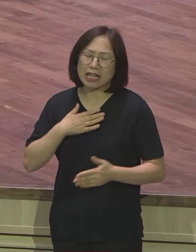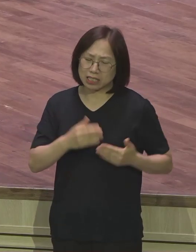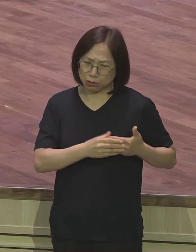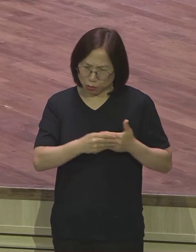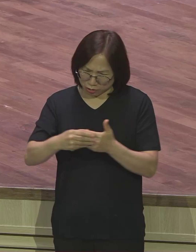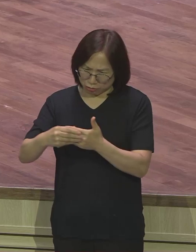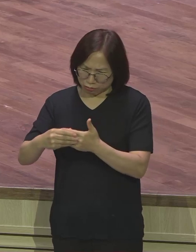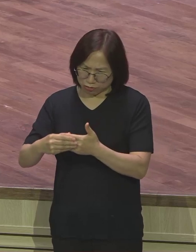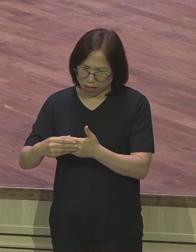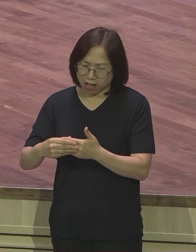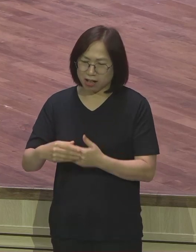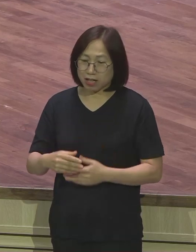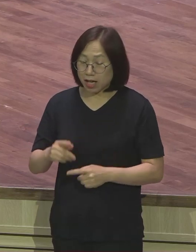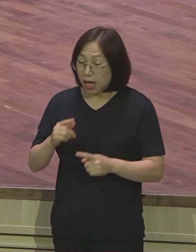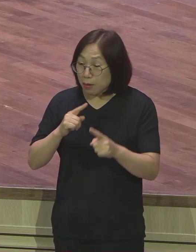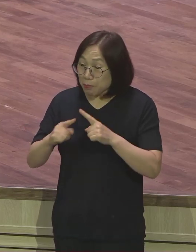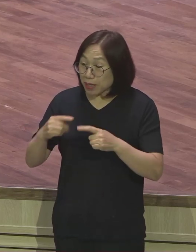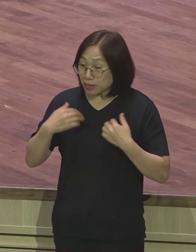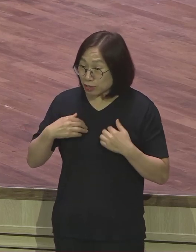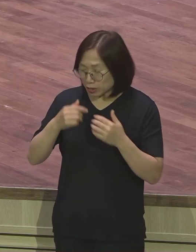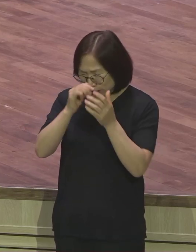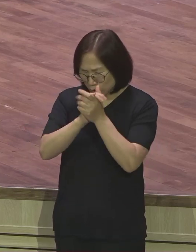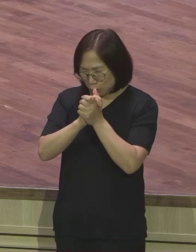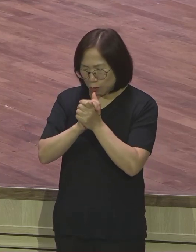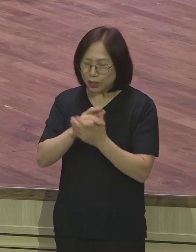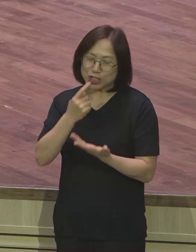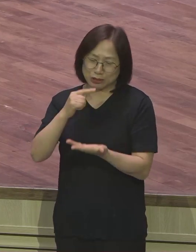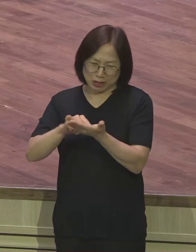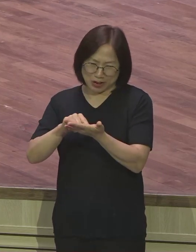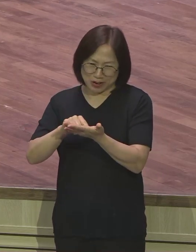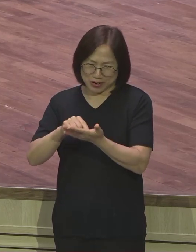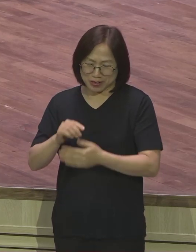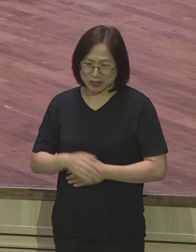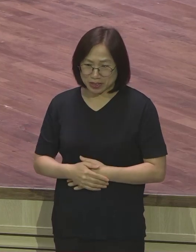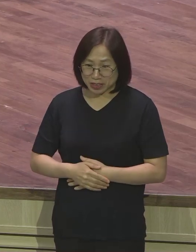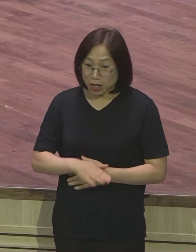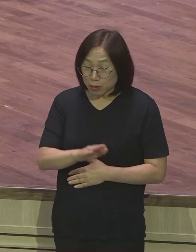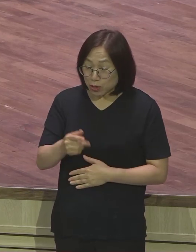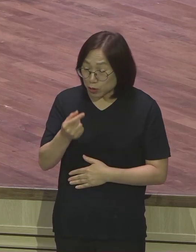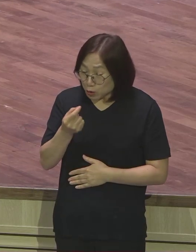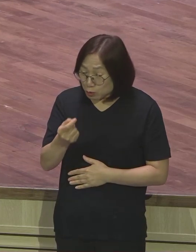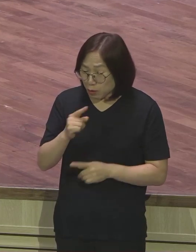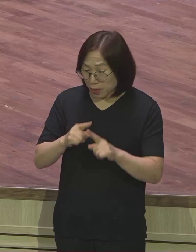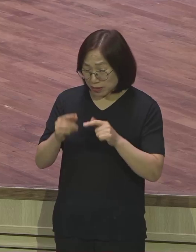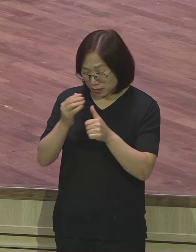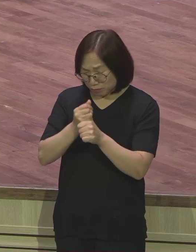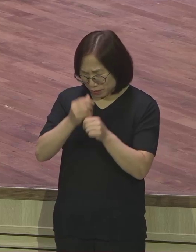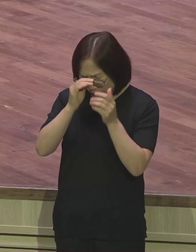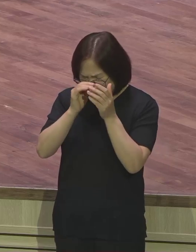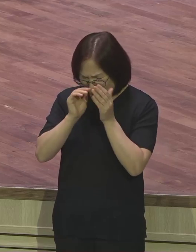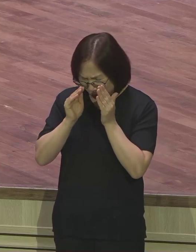말씀 누리는 기도 어렵지 않습니다 여러분이 조금만 말씀 붙잡고 집중하고 그 말씀을 나에게